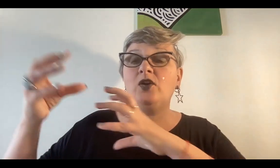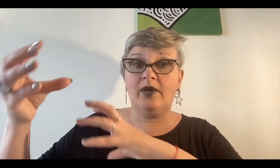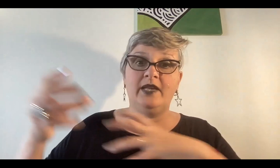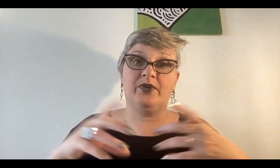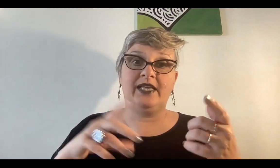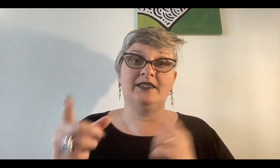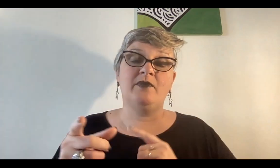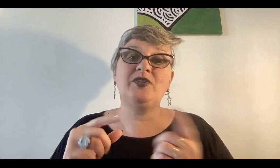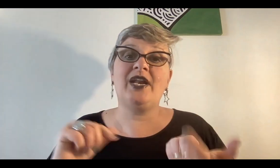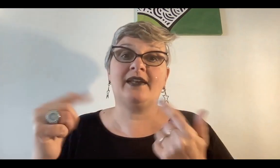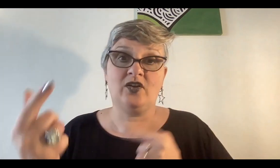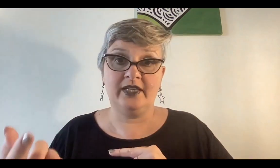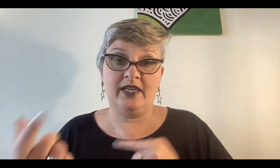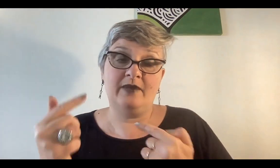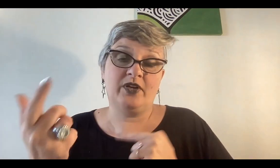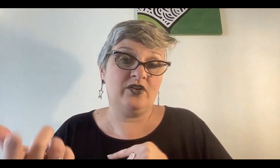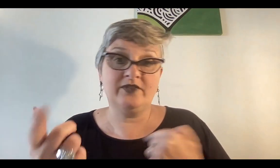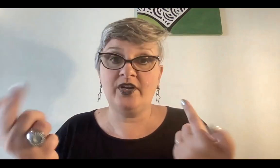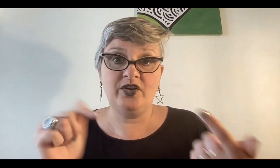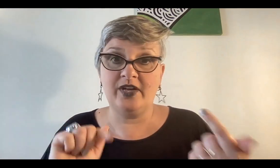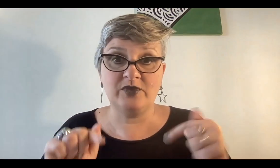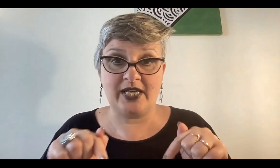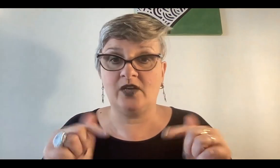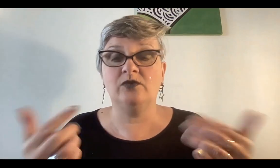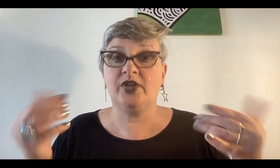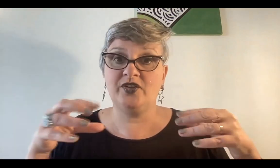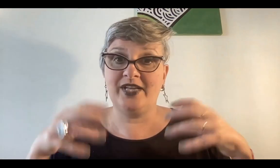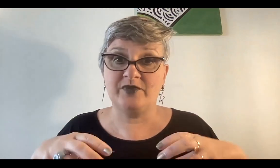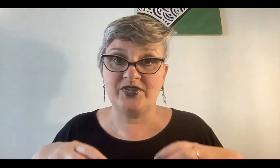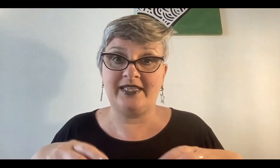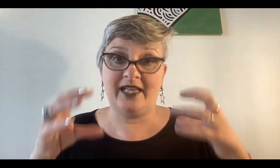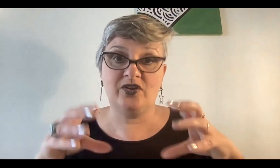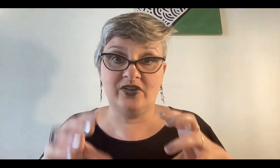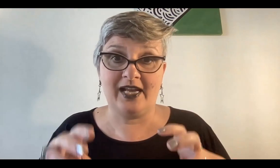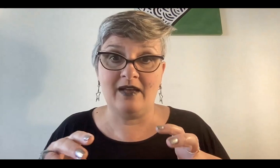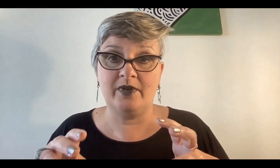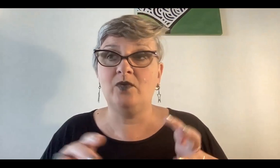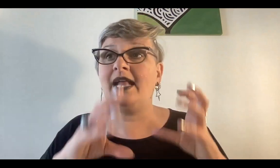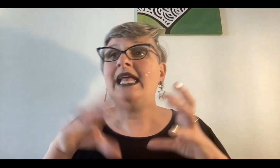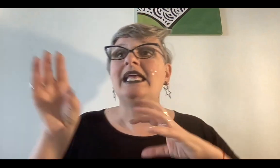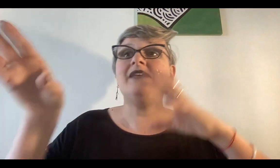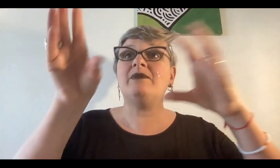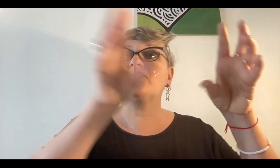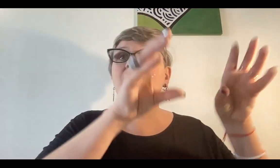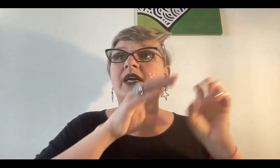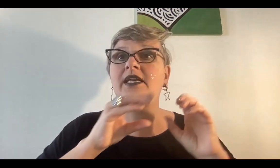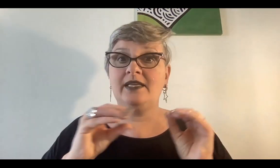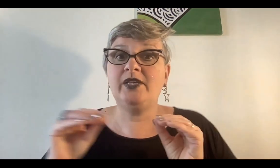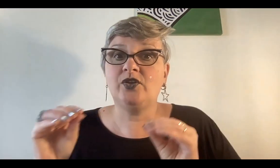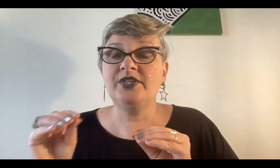lugares, porque en ese momento éramos recolectores, no éramos agricultores, no éramos sedentarios, no nos dejábamos en un lugar. Íbamos a buscar el alimento donde